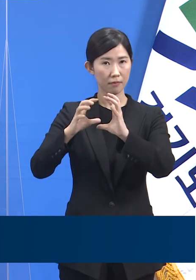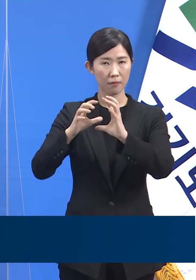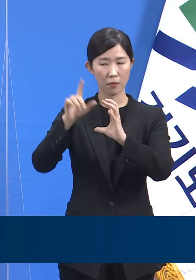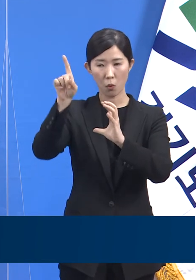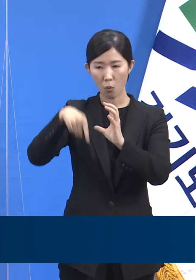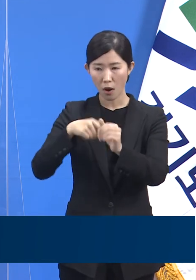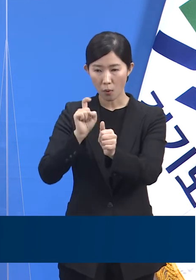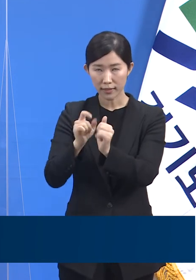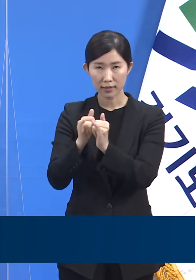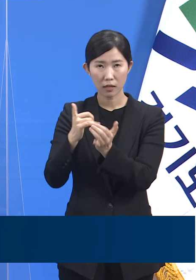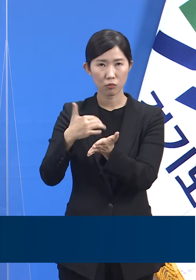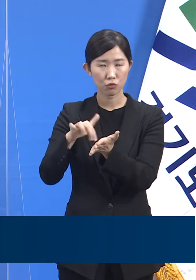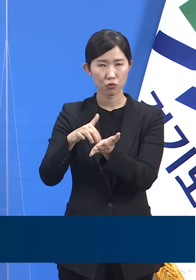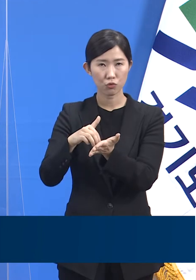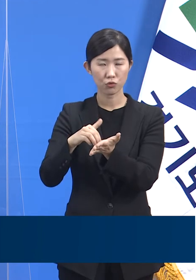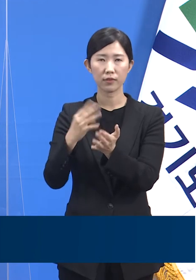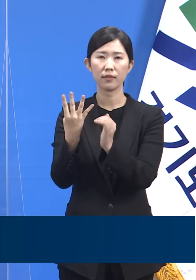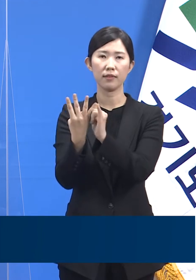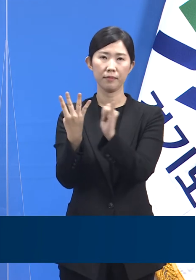4명입니다.